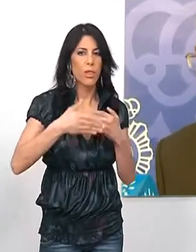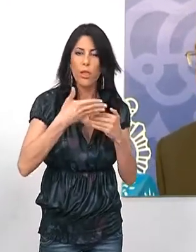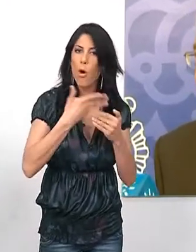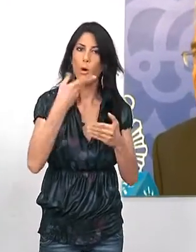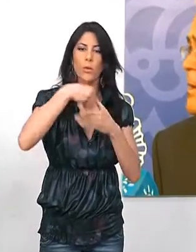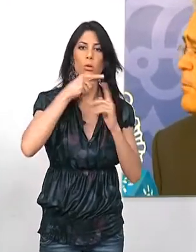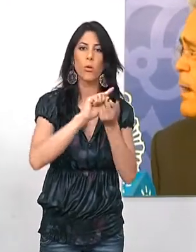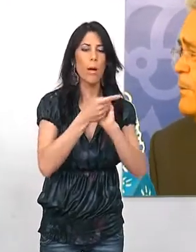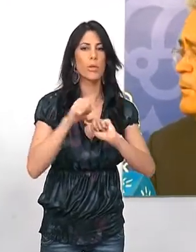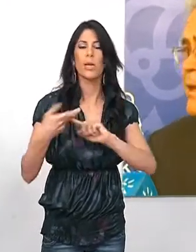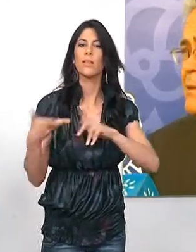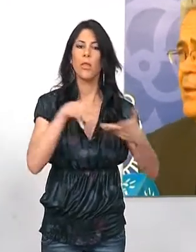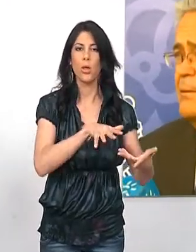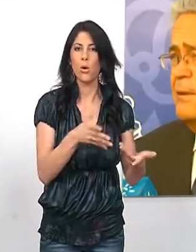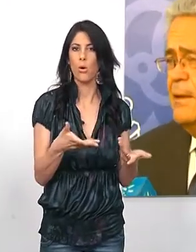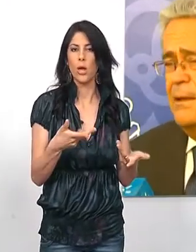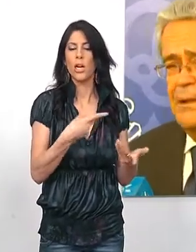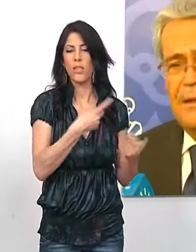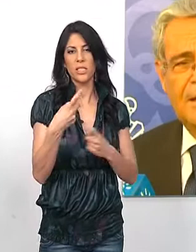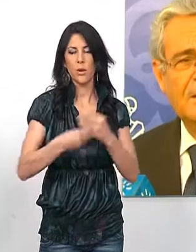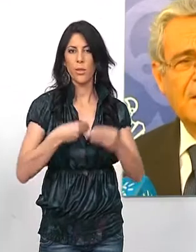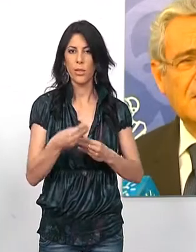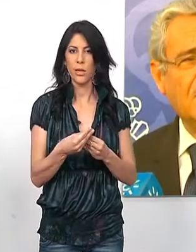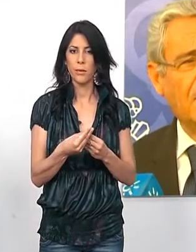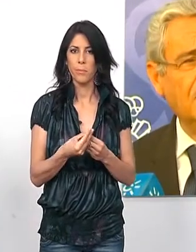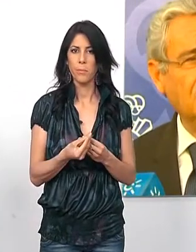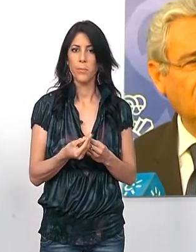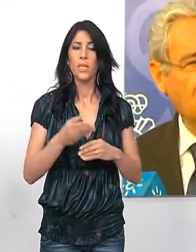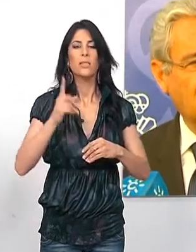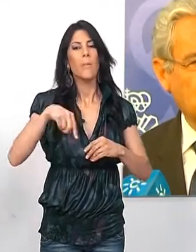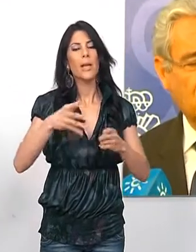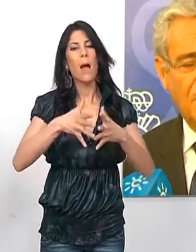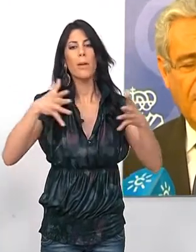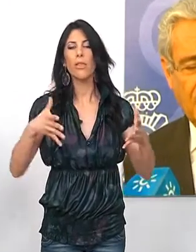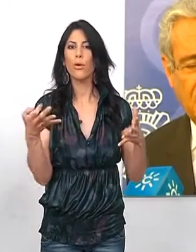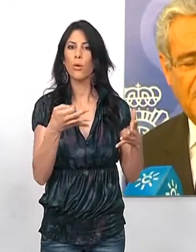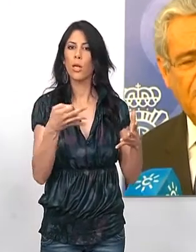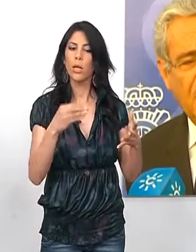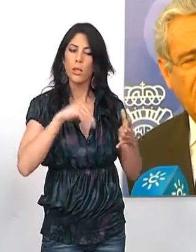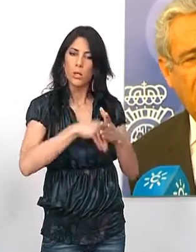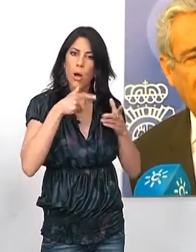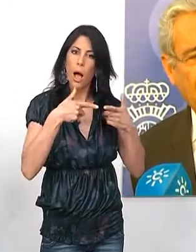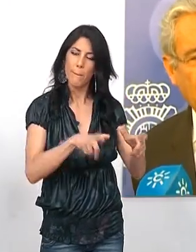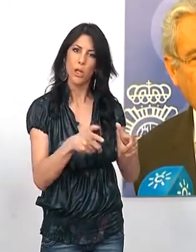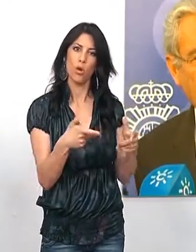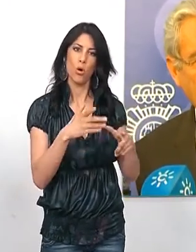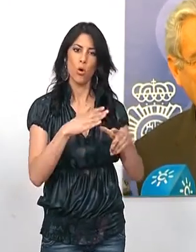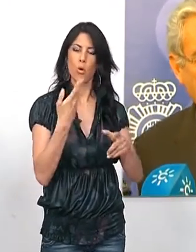remodelación, algún cambio, alguna adaptación que es necesario hacer. Incluso ampliar también el ámbito de actuación de la